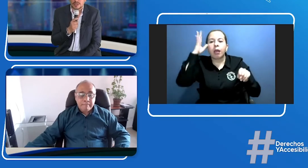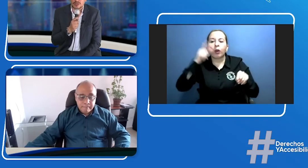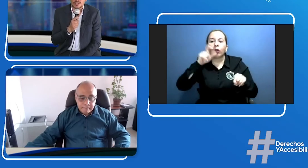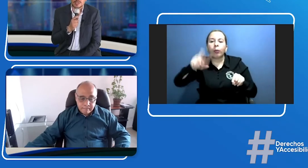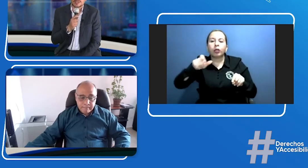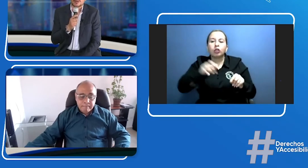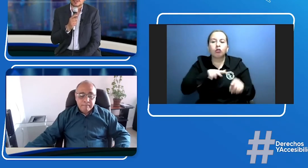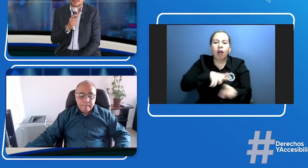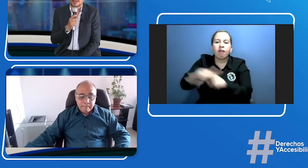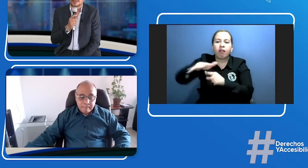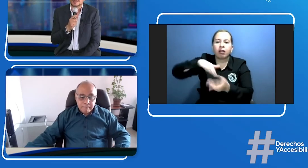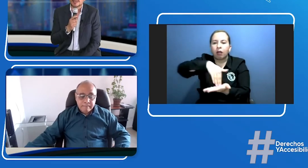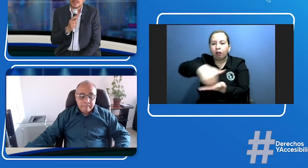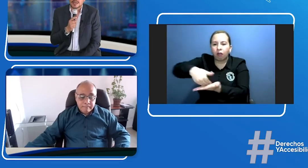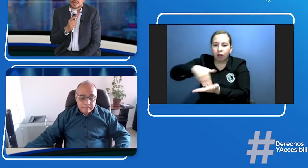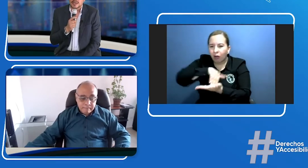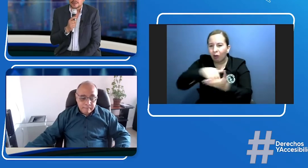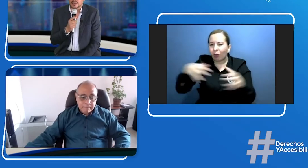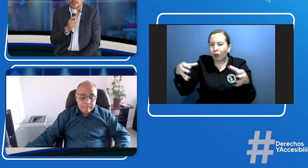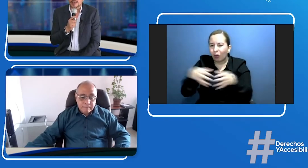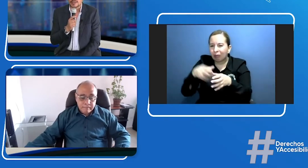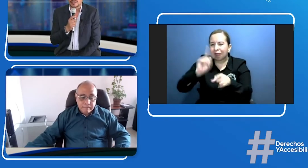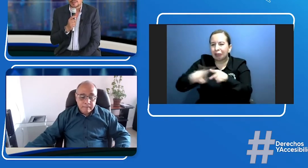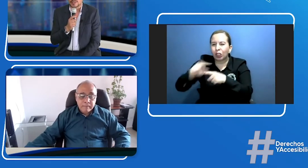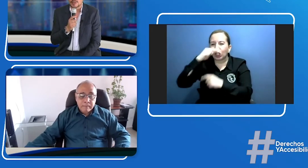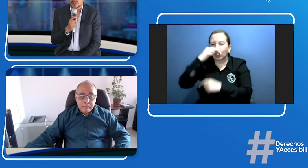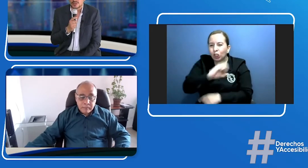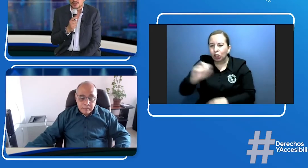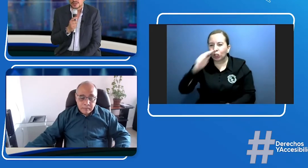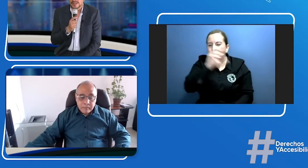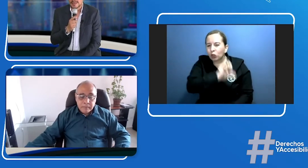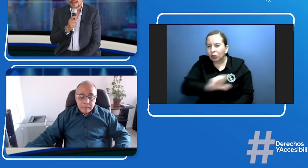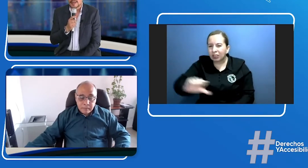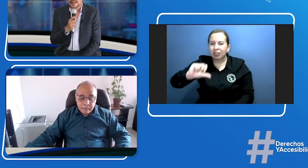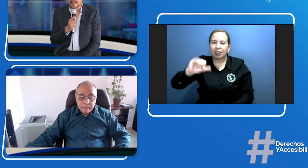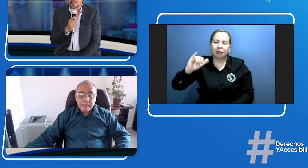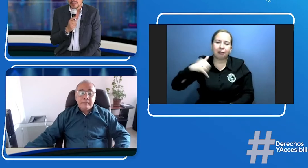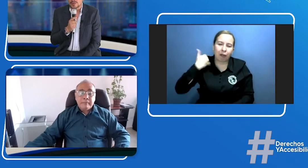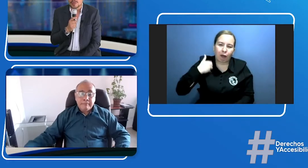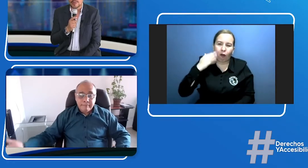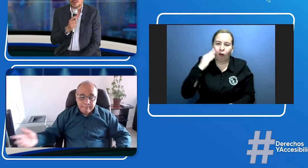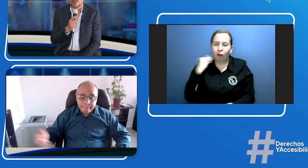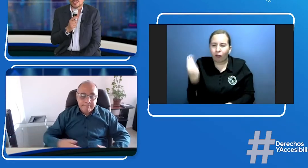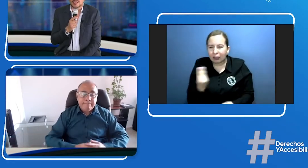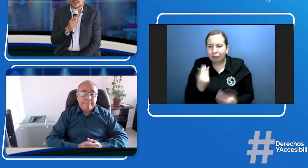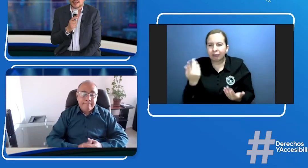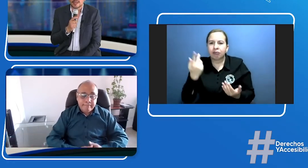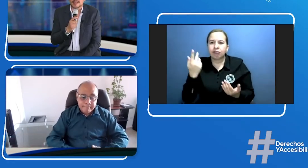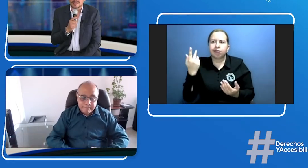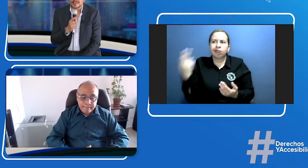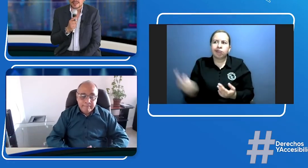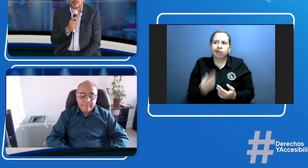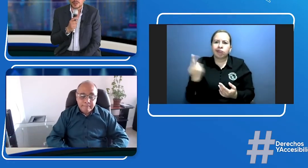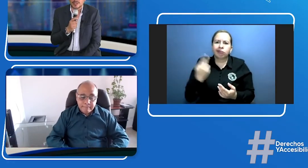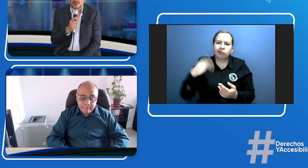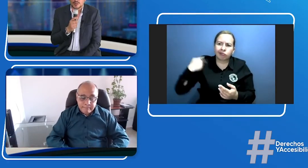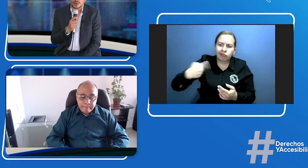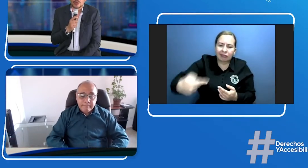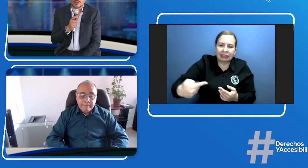niñas adolescentes la frecuencia la repetición es una pregunta que se está respondiendo el mundo desde